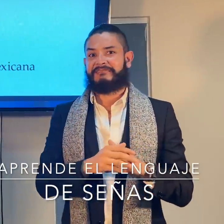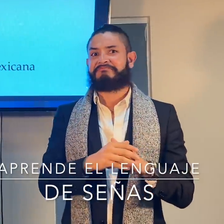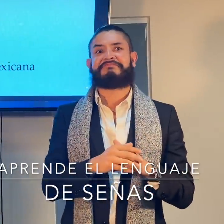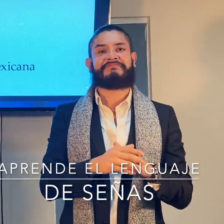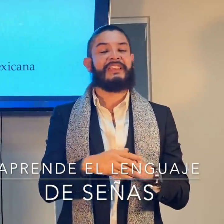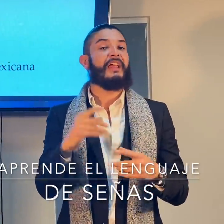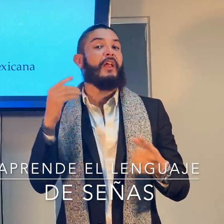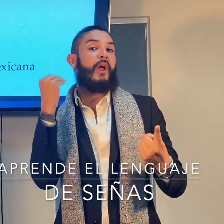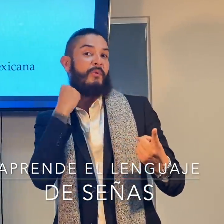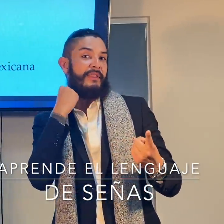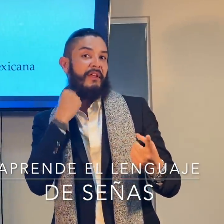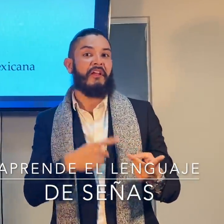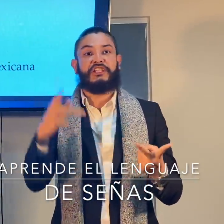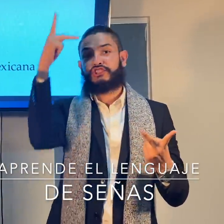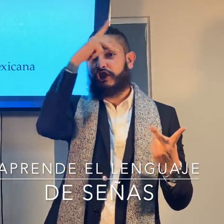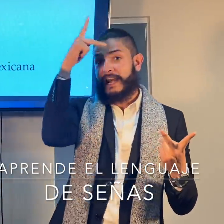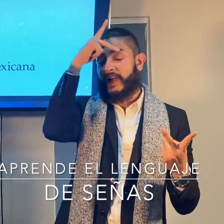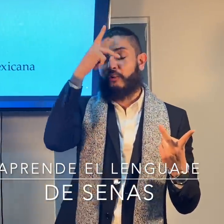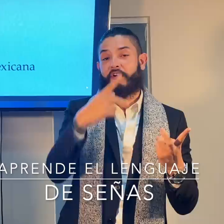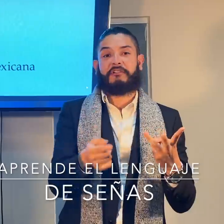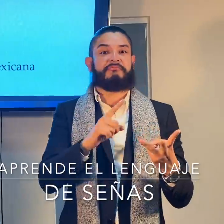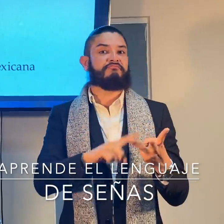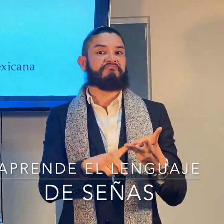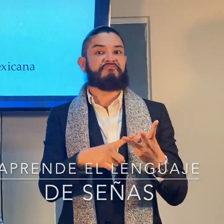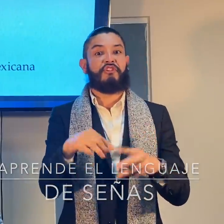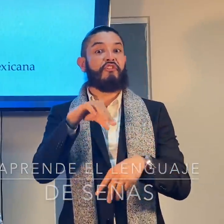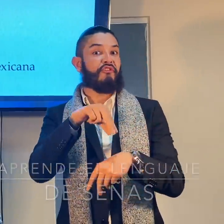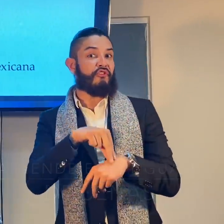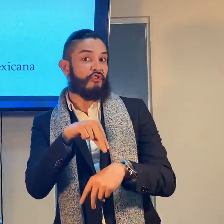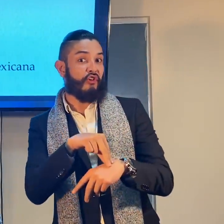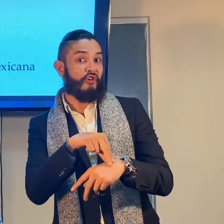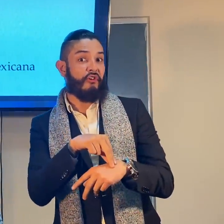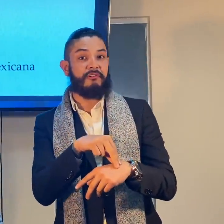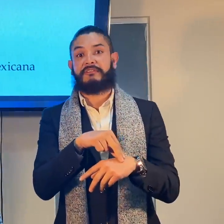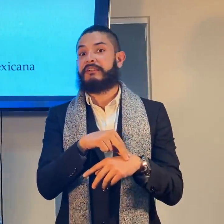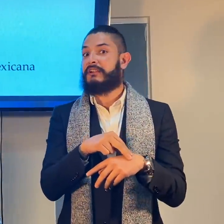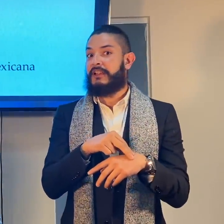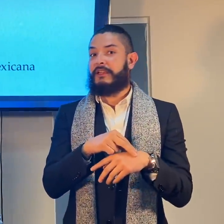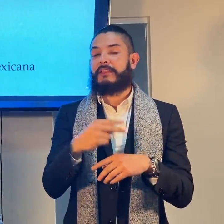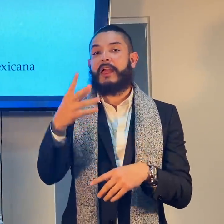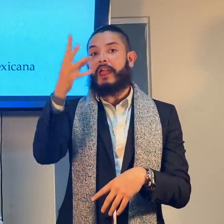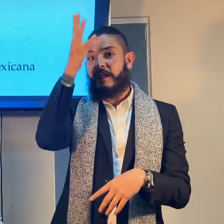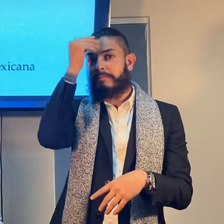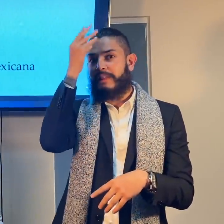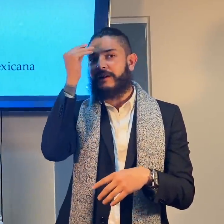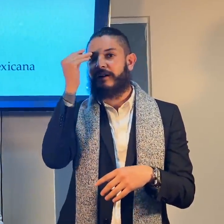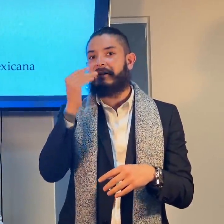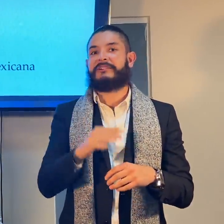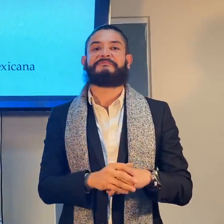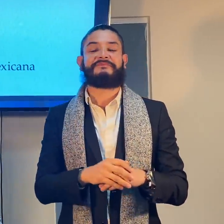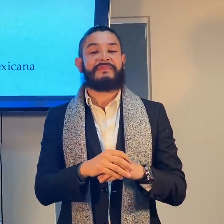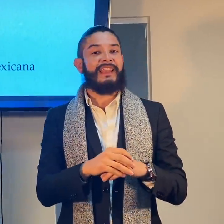adultos, abogados, psicólogos, doctores, ellos pueden aprender.